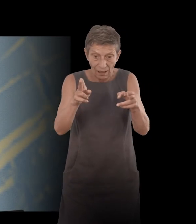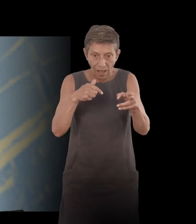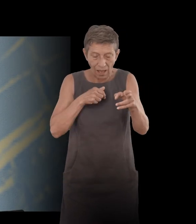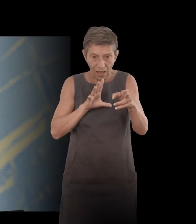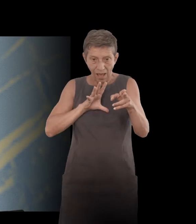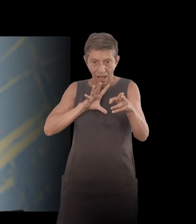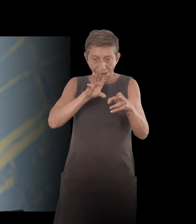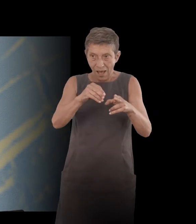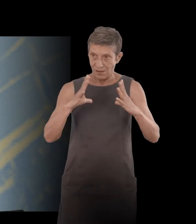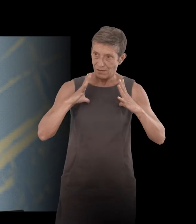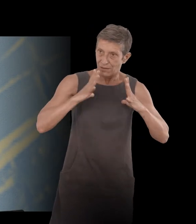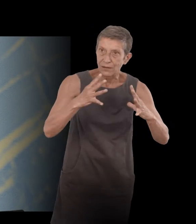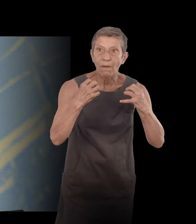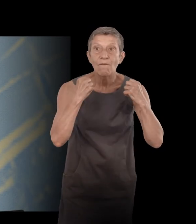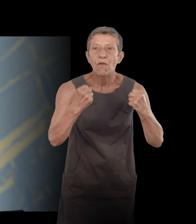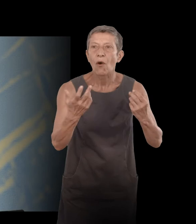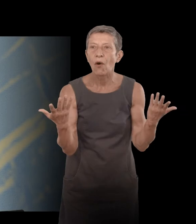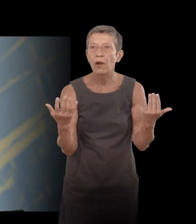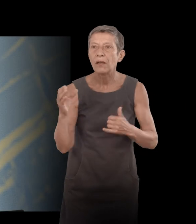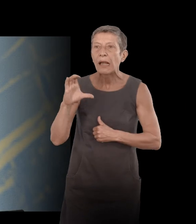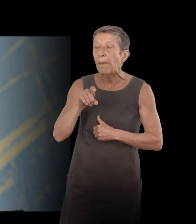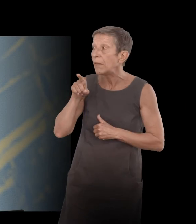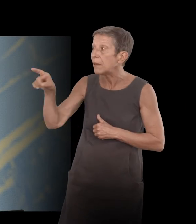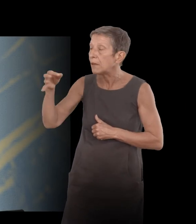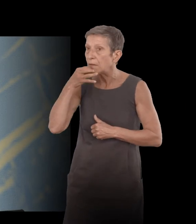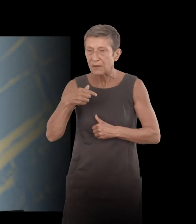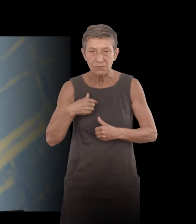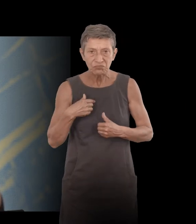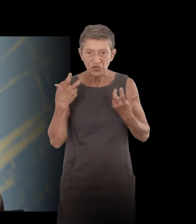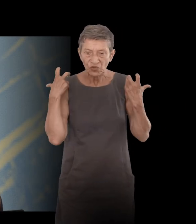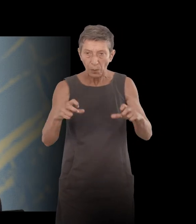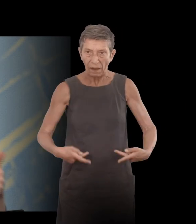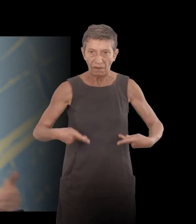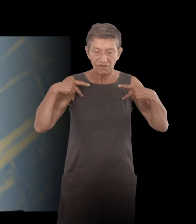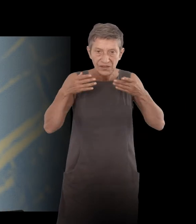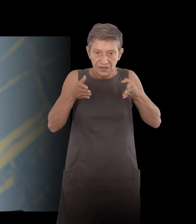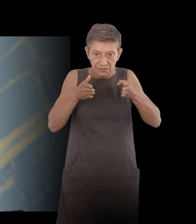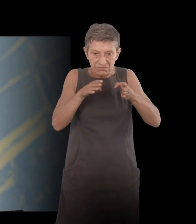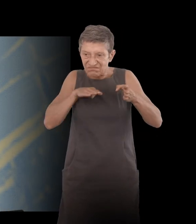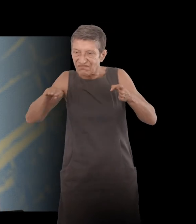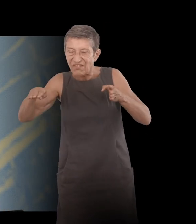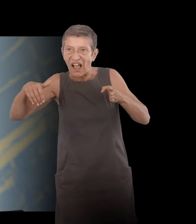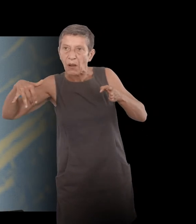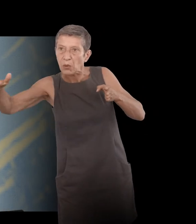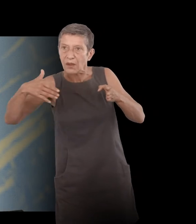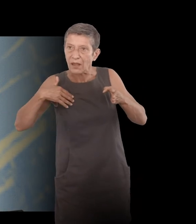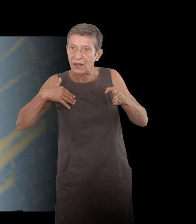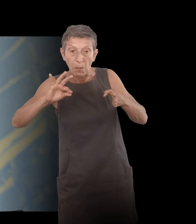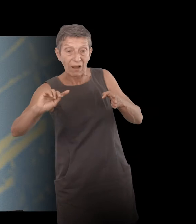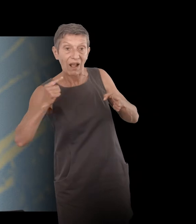Camille, vous dites je ne veux pas passer à côté de ma vie, je prends des risques, et vous racontez quelques anecdotes comme ça où sans doute